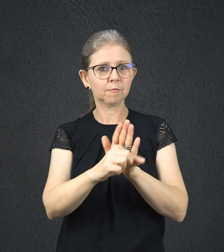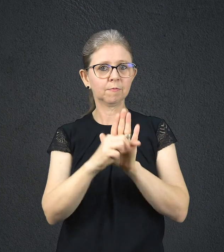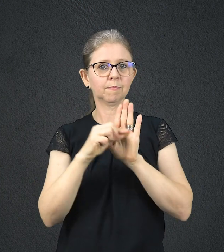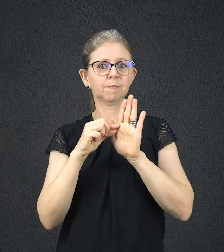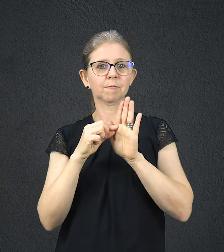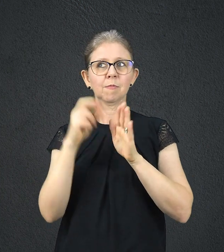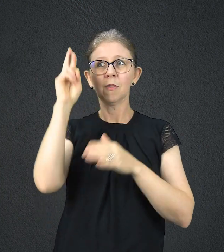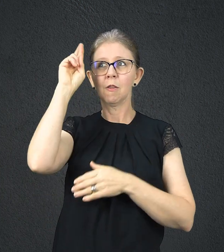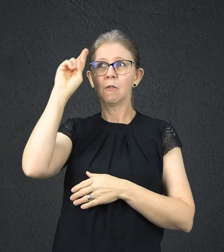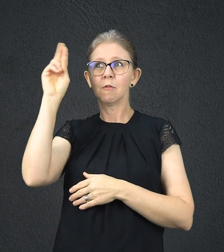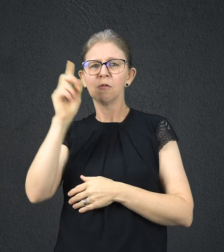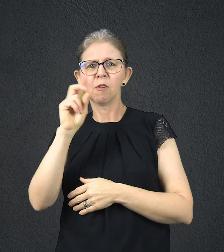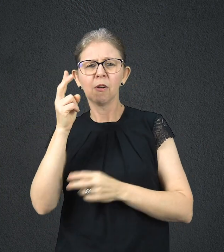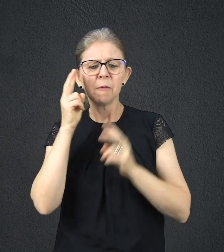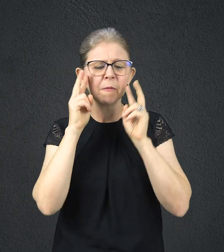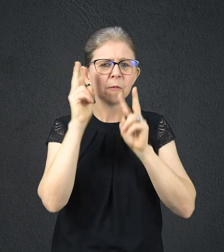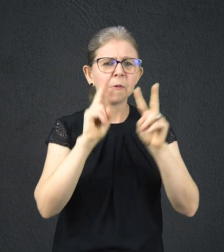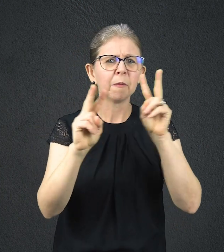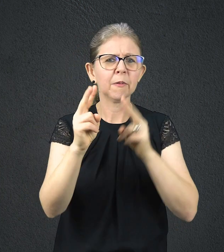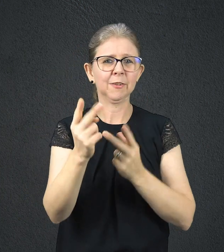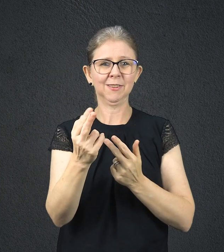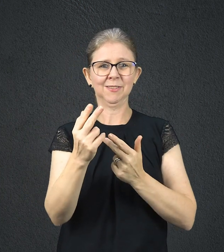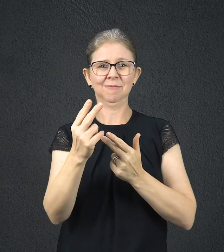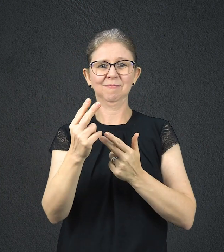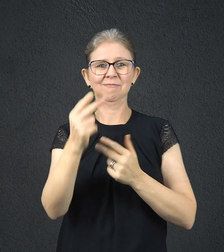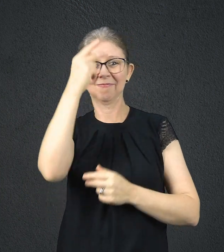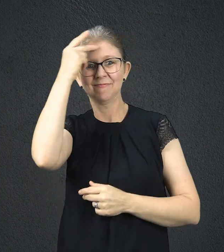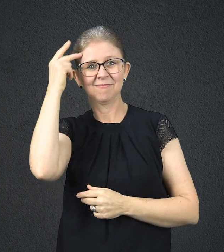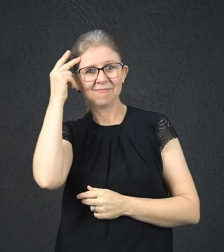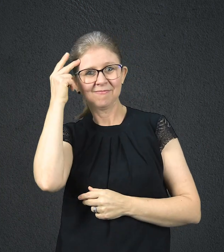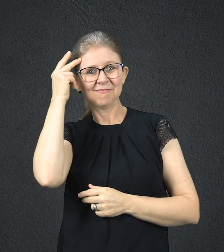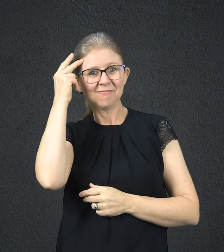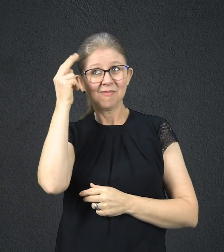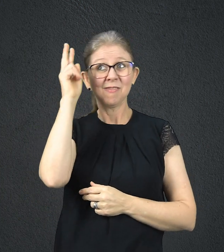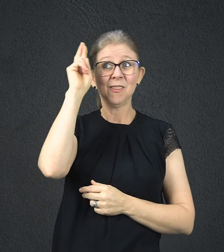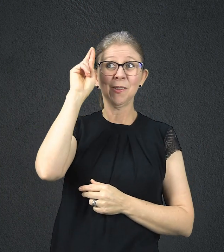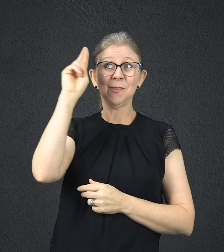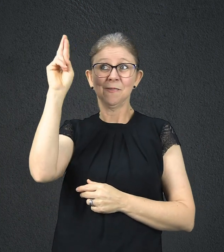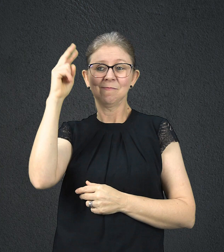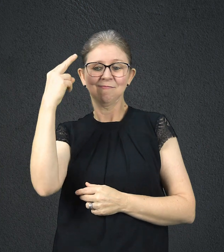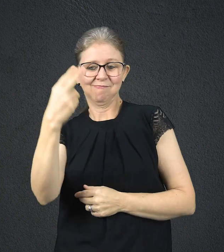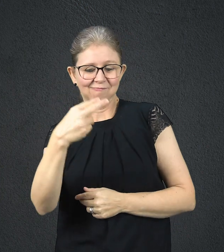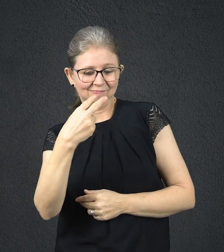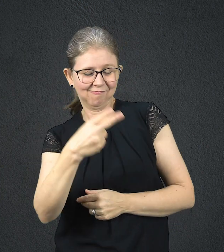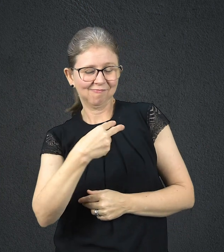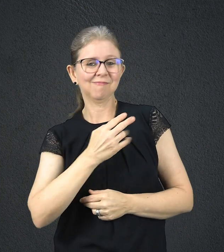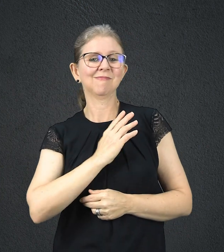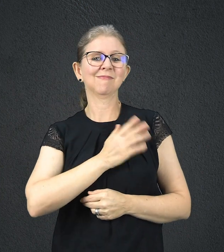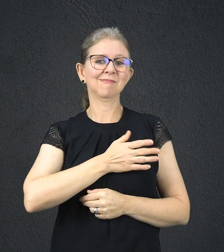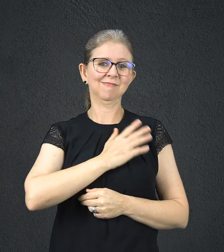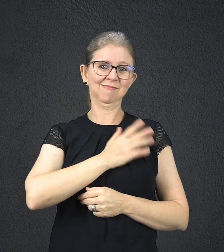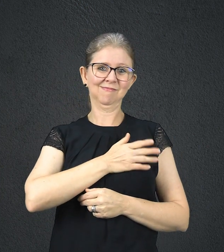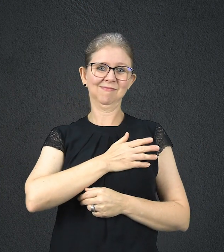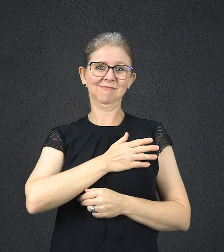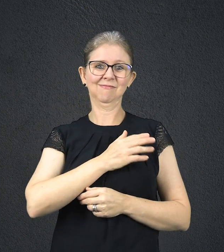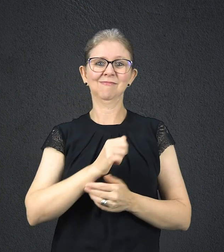o homem vê a aparência, mas o Senhor vê o coração. Primeiro livro de Samuel capítulo 16,